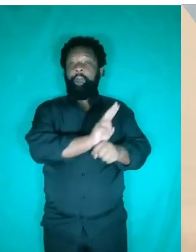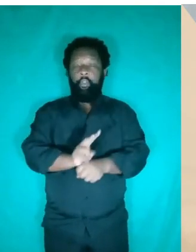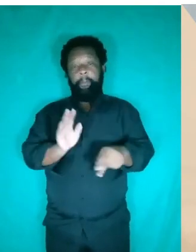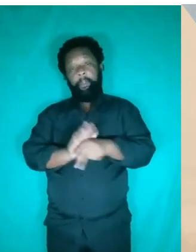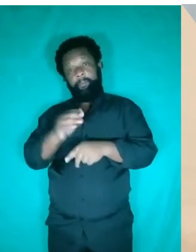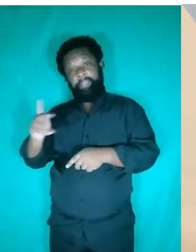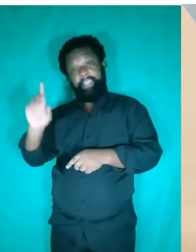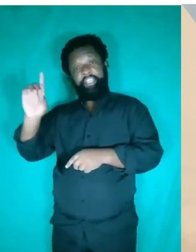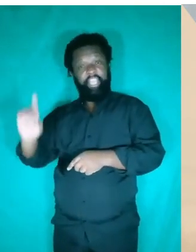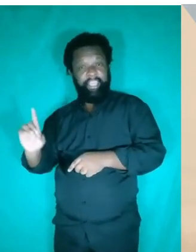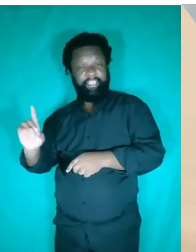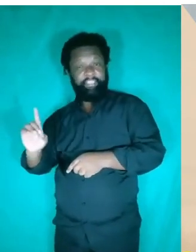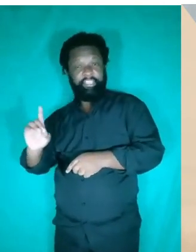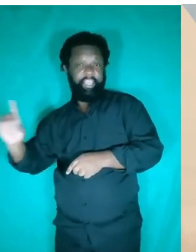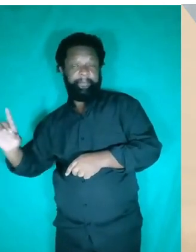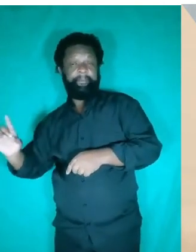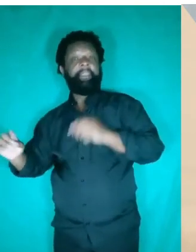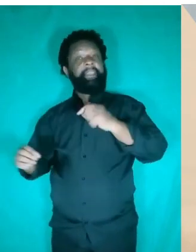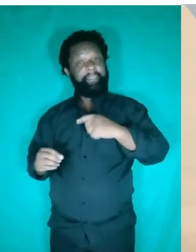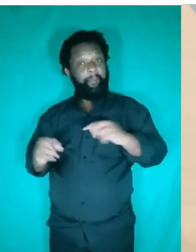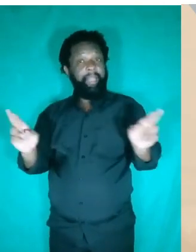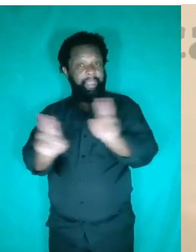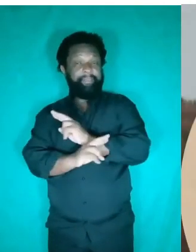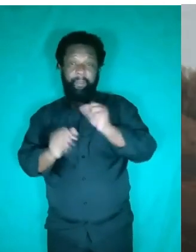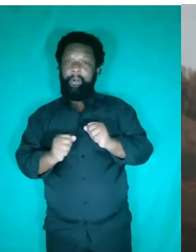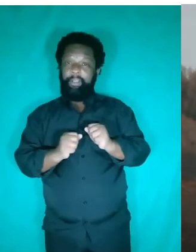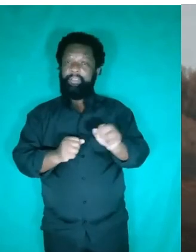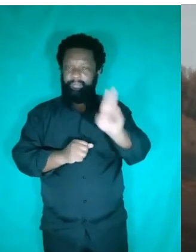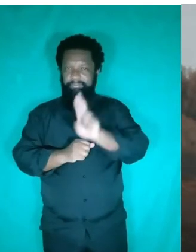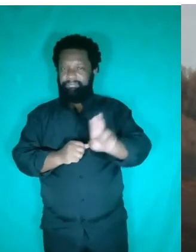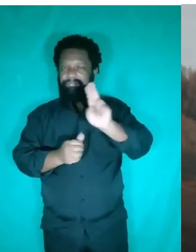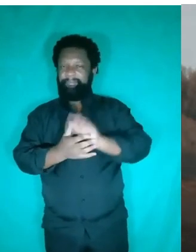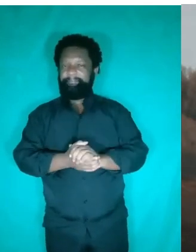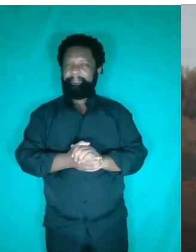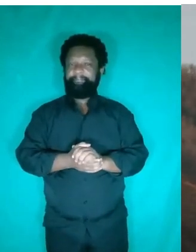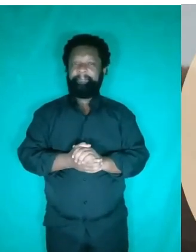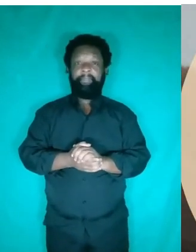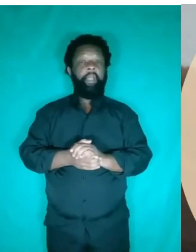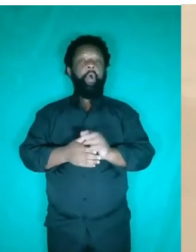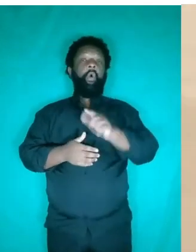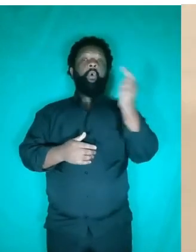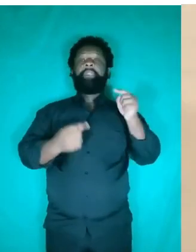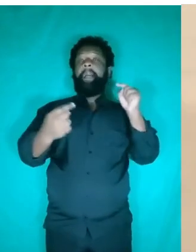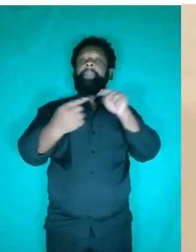da direita. Então, a partir daí, você tem uma relação também que pode ser explorada. Uma aplicação muito comum